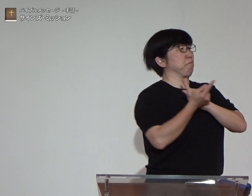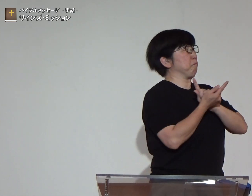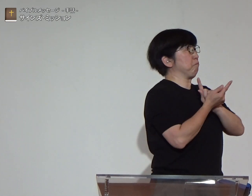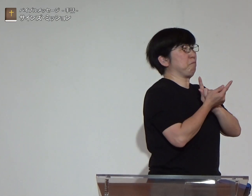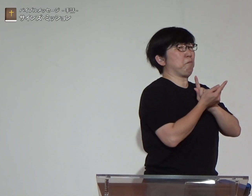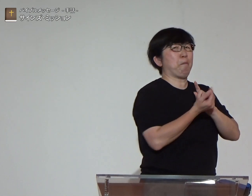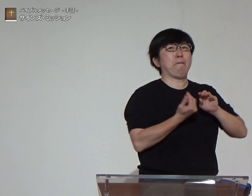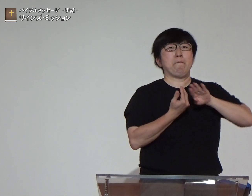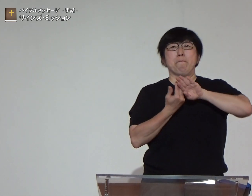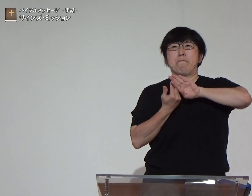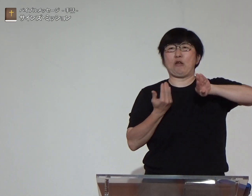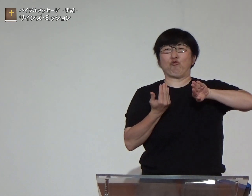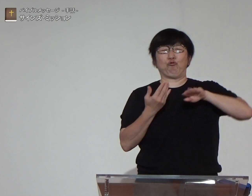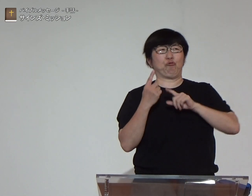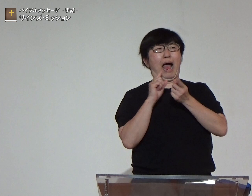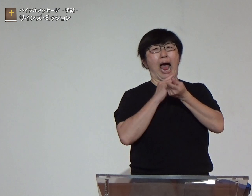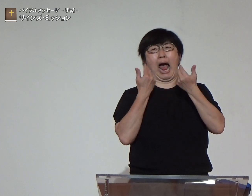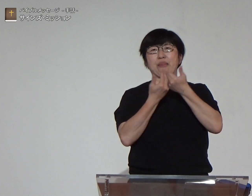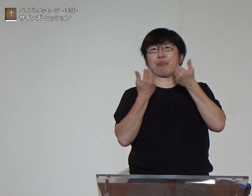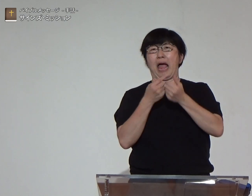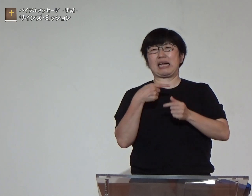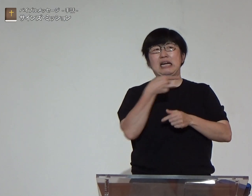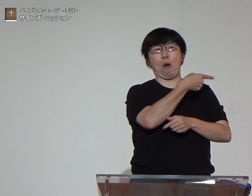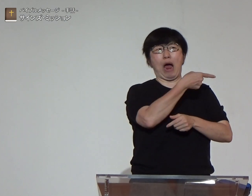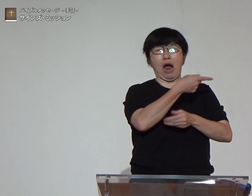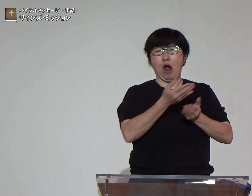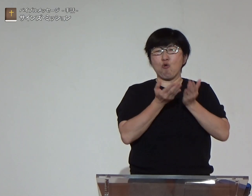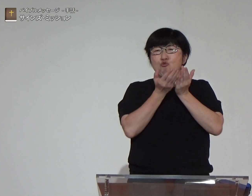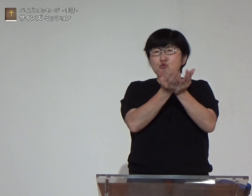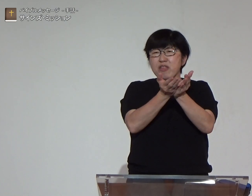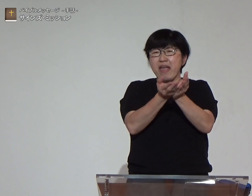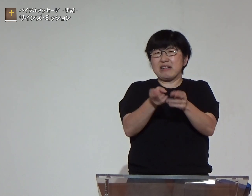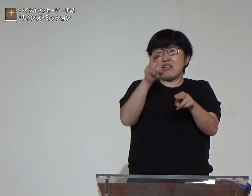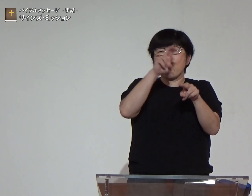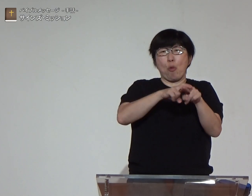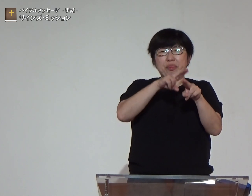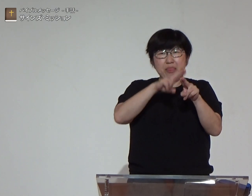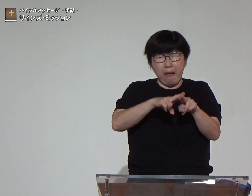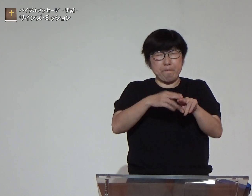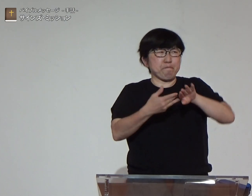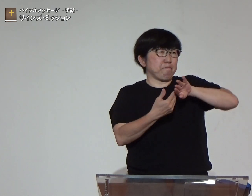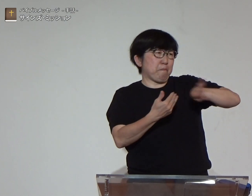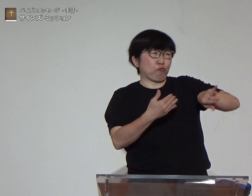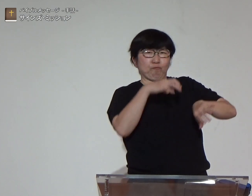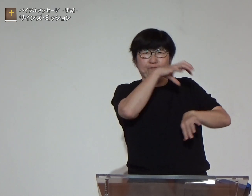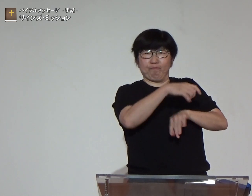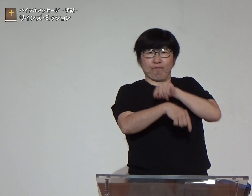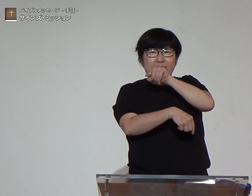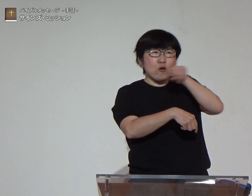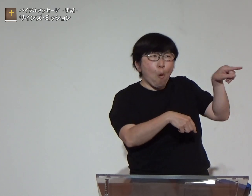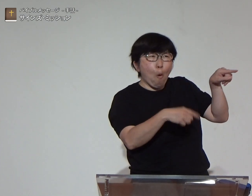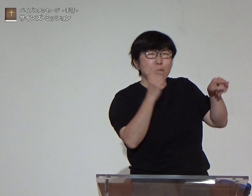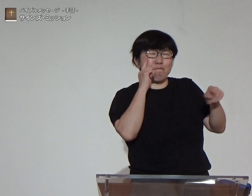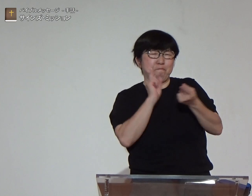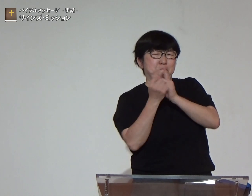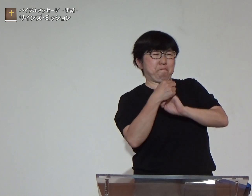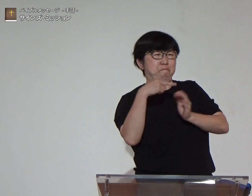ニネベとは反対方向の船に乗って別の場所へ行こうと